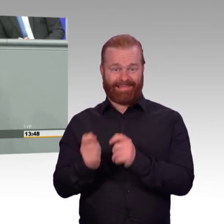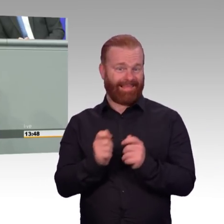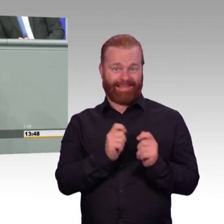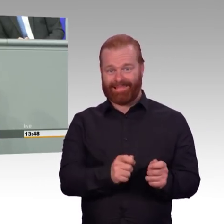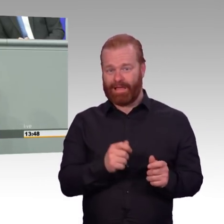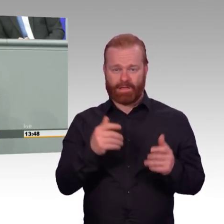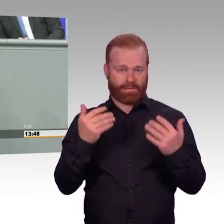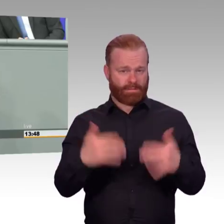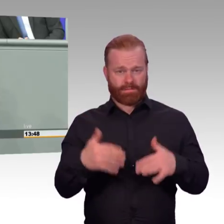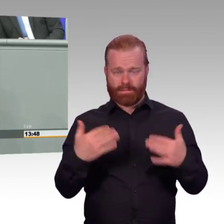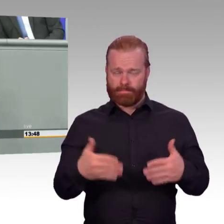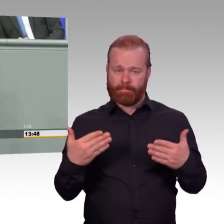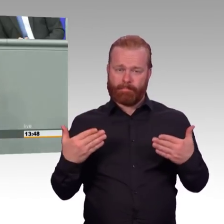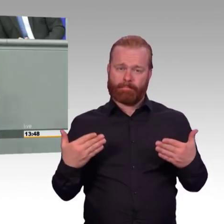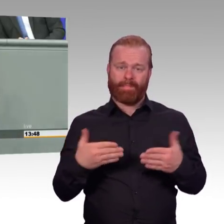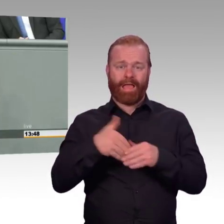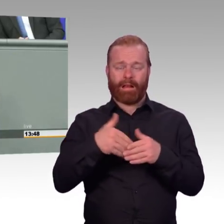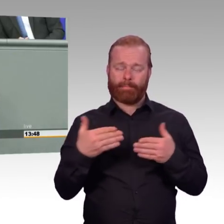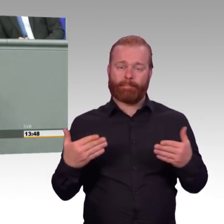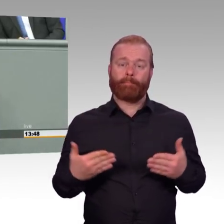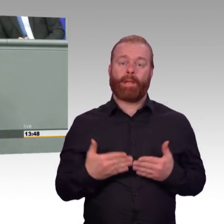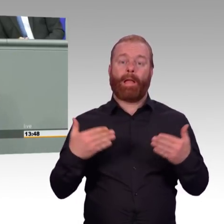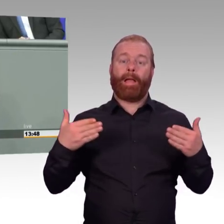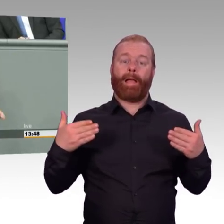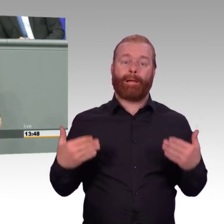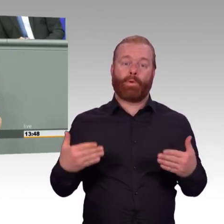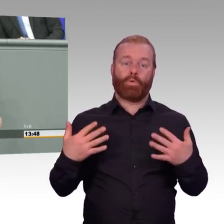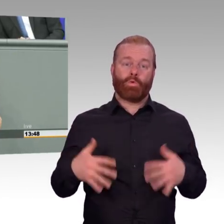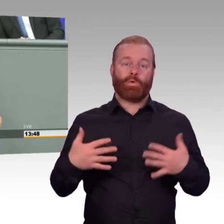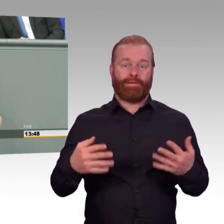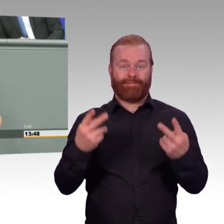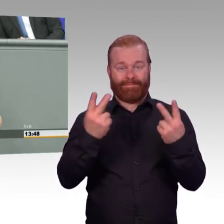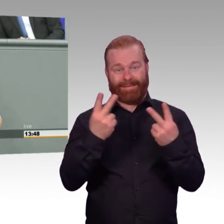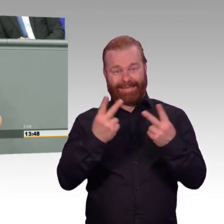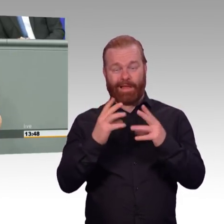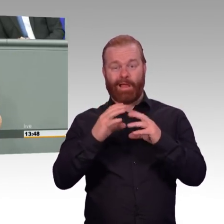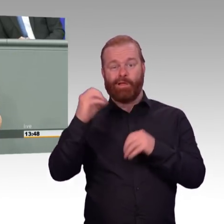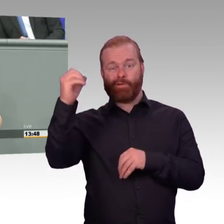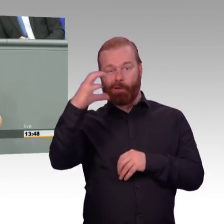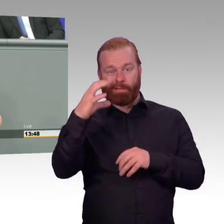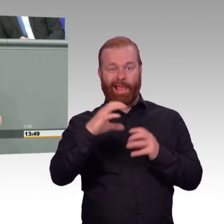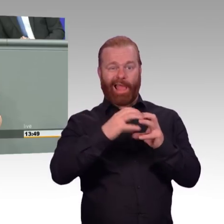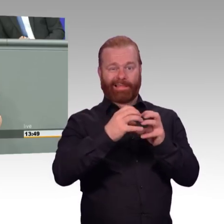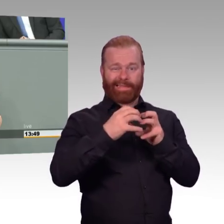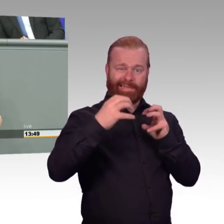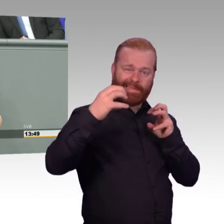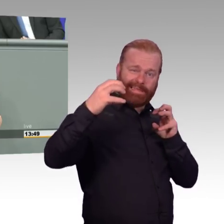astronomischen Dimensionen zu bleiben. Und im Gegensatz dazu werden wir die Ergebnisse der WSB-Kommission, der